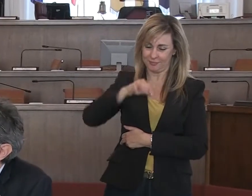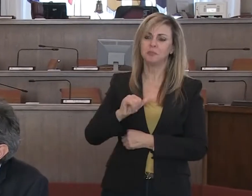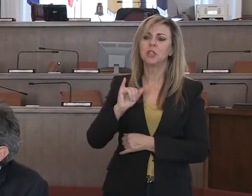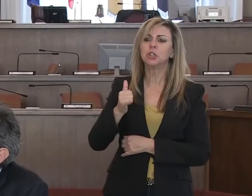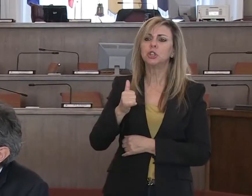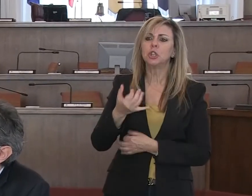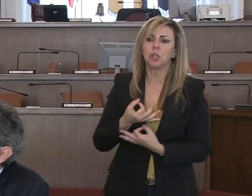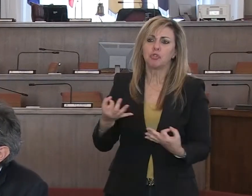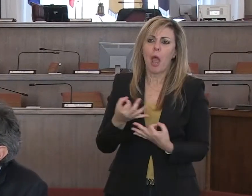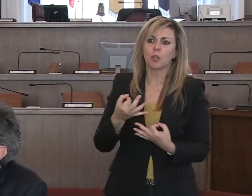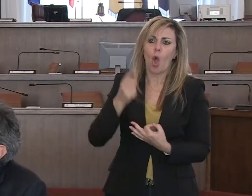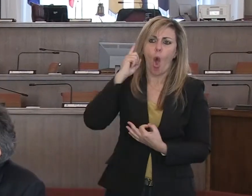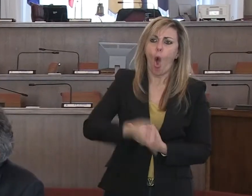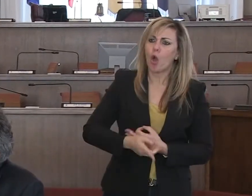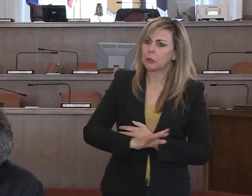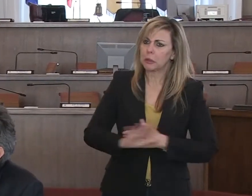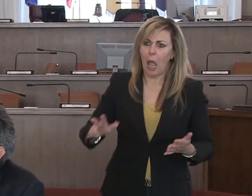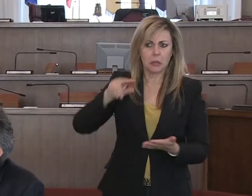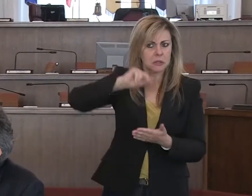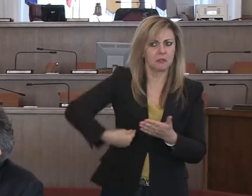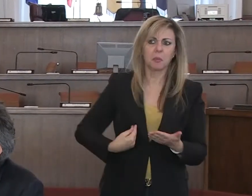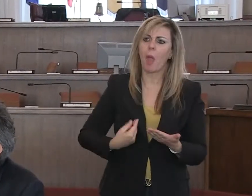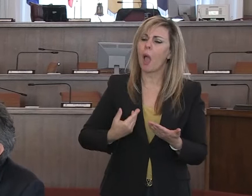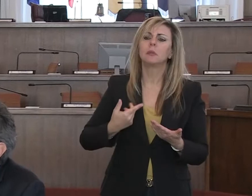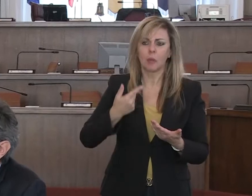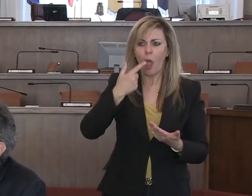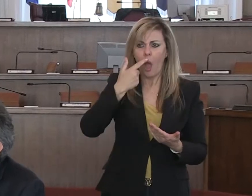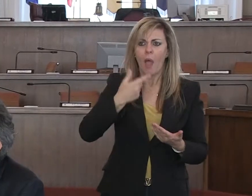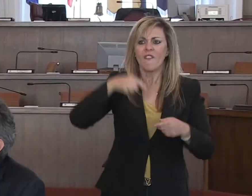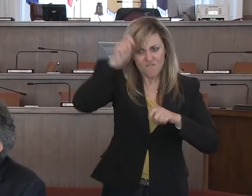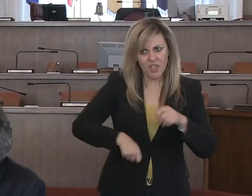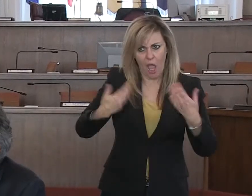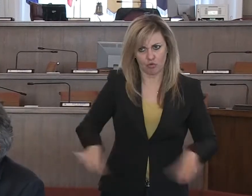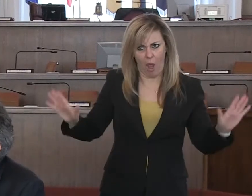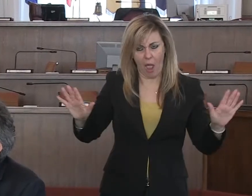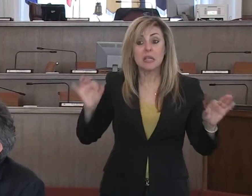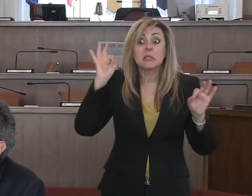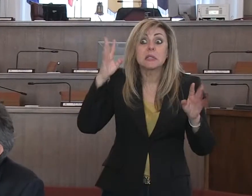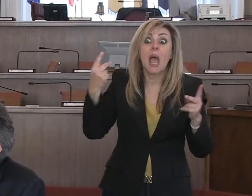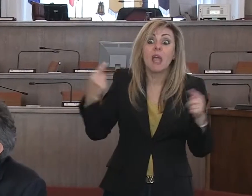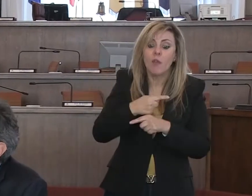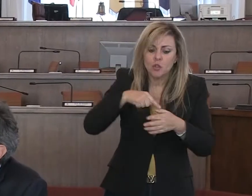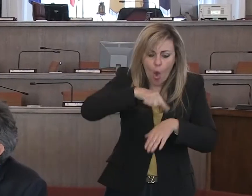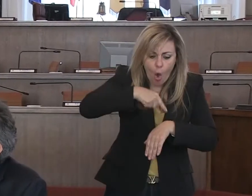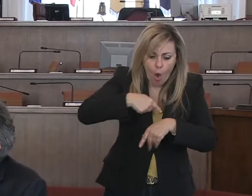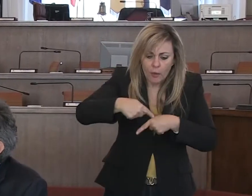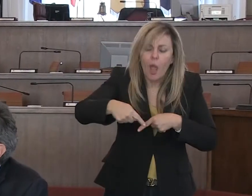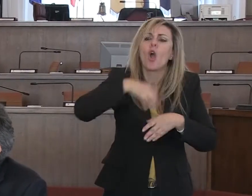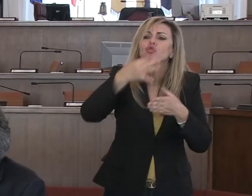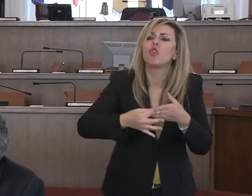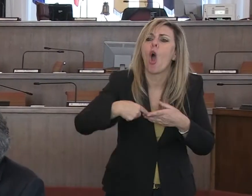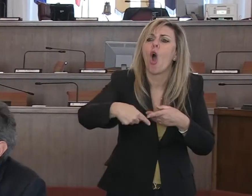Sì, certo, l'ordinanza è stata emessa ed è in vigore. Chiaramente se dovessimo scoprire che nelle prossime ore, nei prossimi